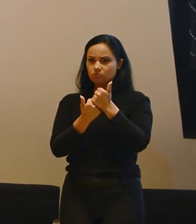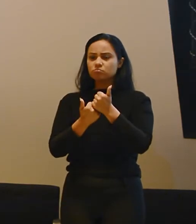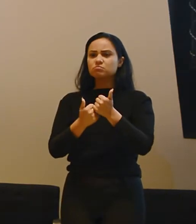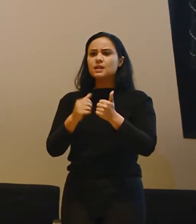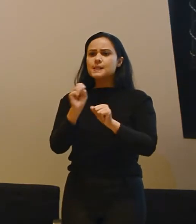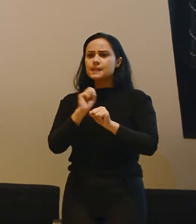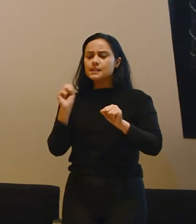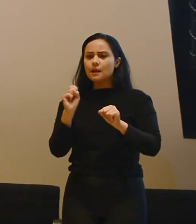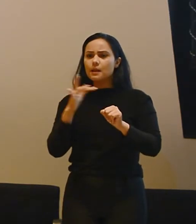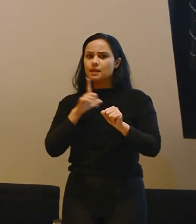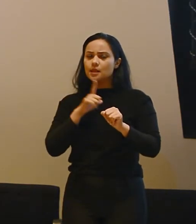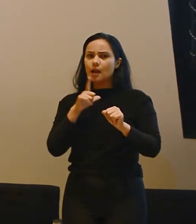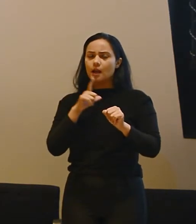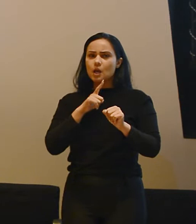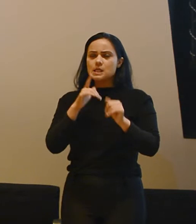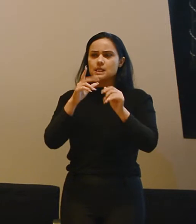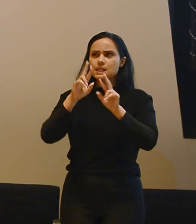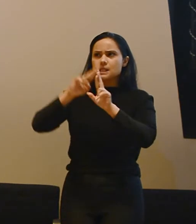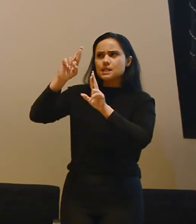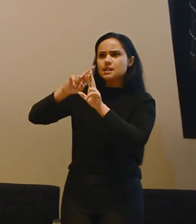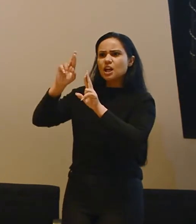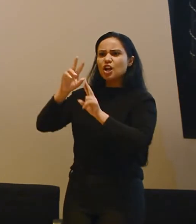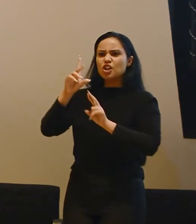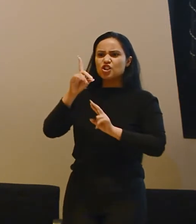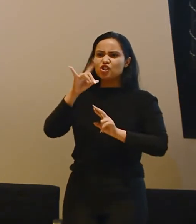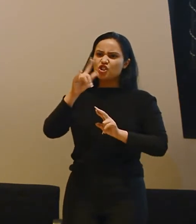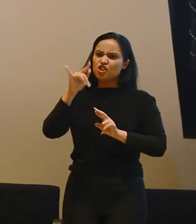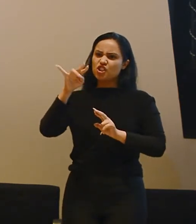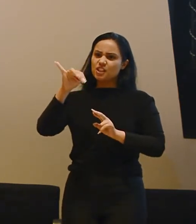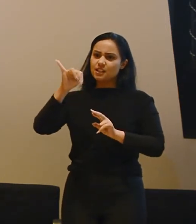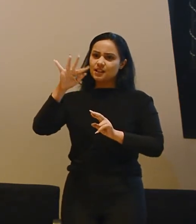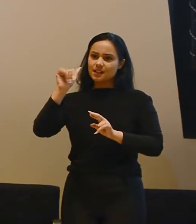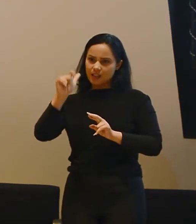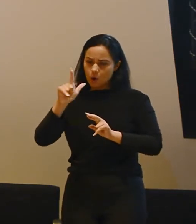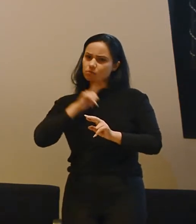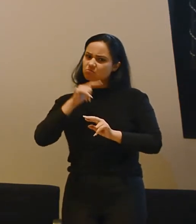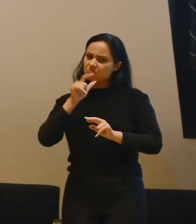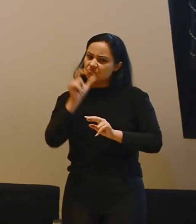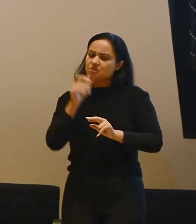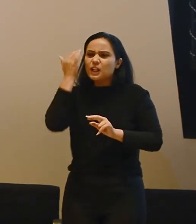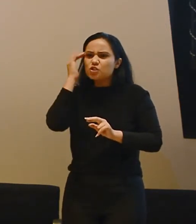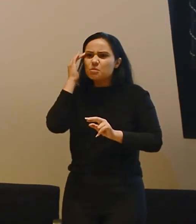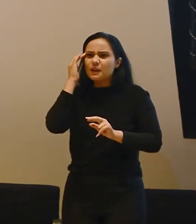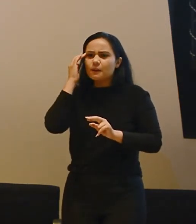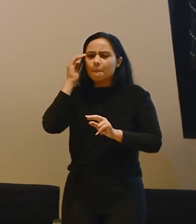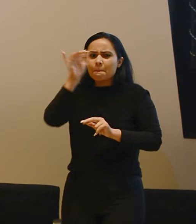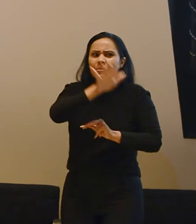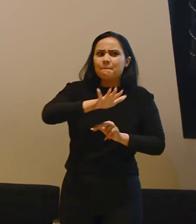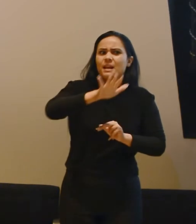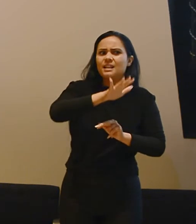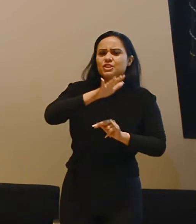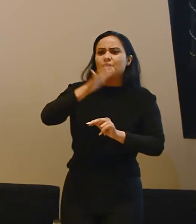porque ele é um sistema com sinal digital, ele é o que faz realmente o entendimento em ambientes ruidosos